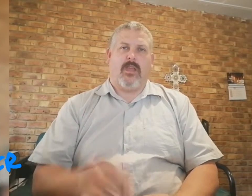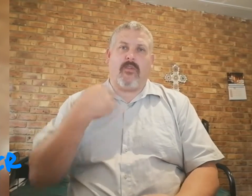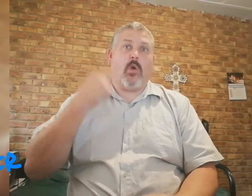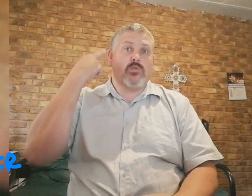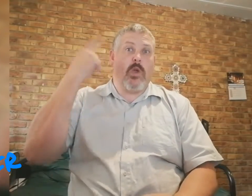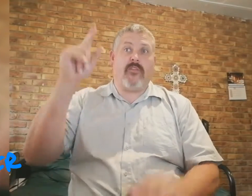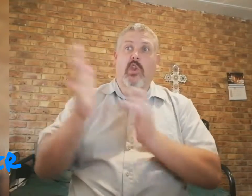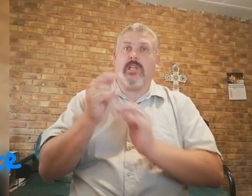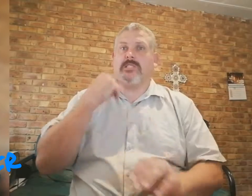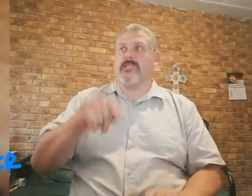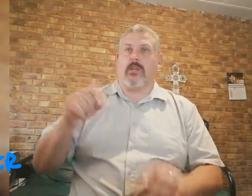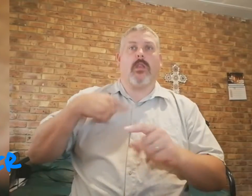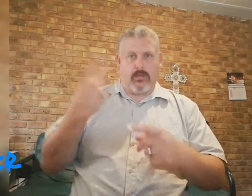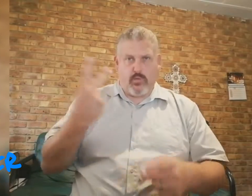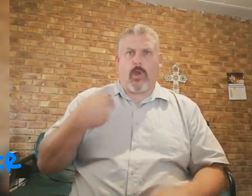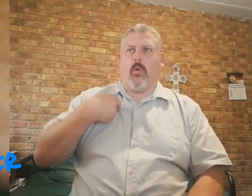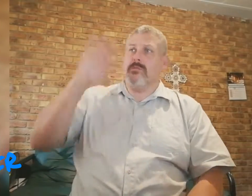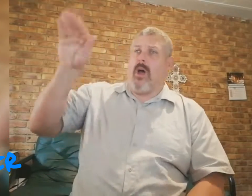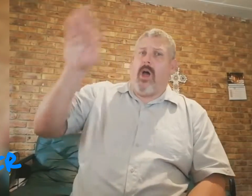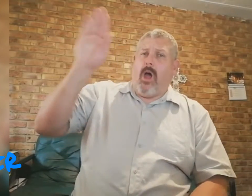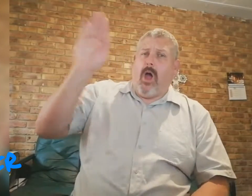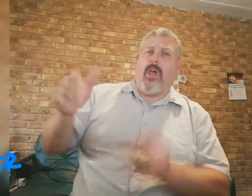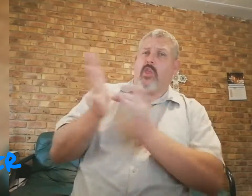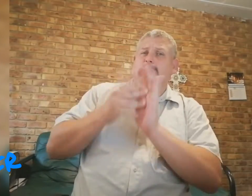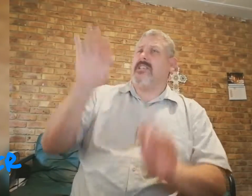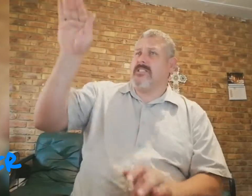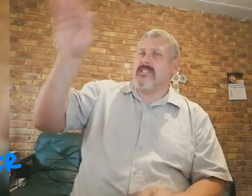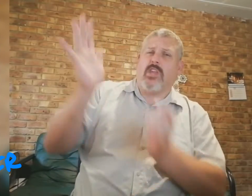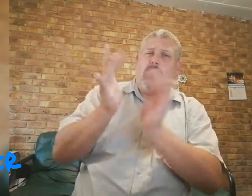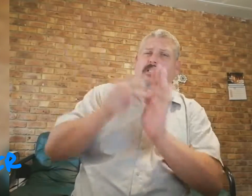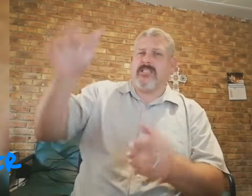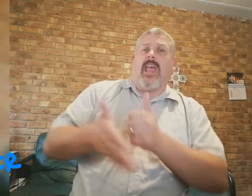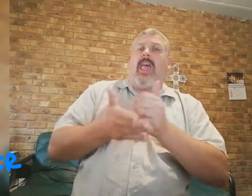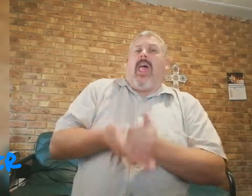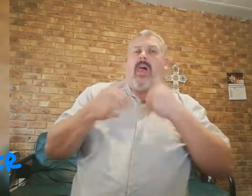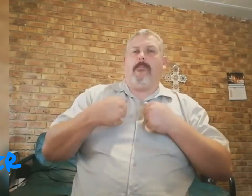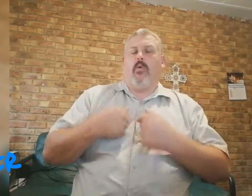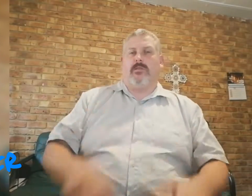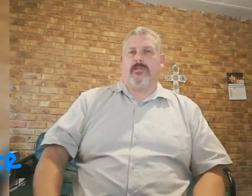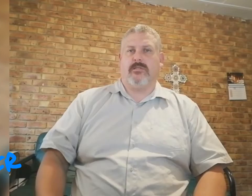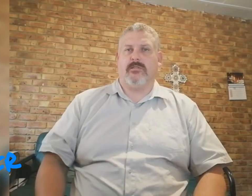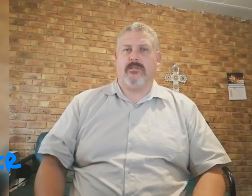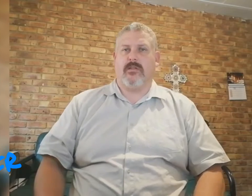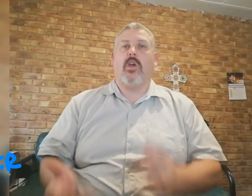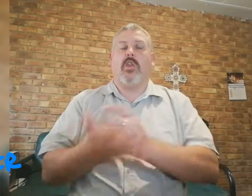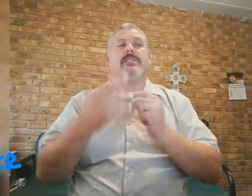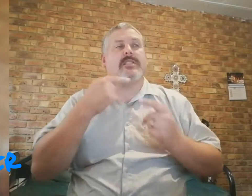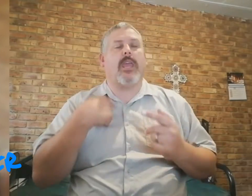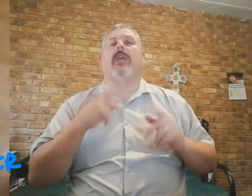wanne ons weet van Jesus, dan sê, dan sê, oor oor, jy sê, jy sê, jy sê, ons. En Jesus sê,